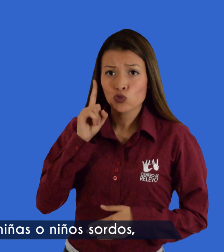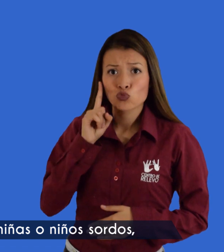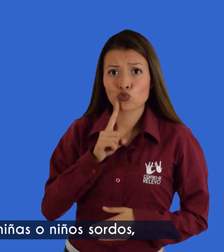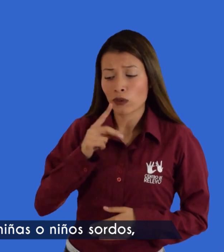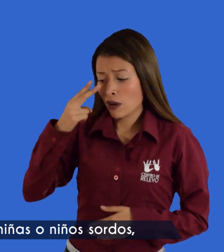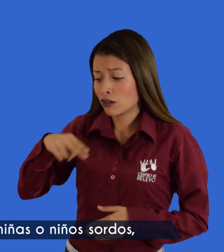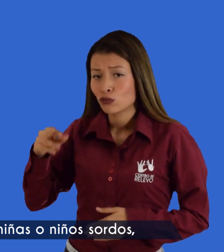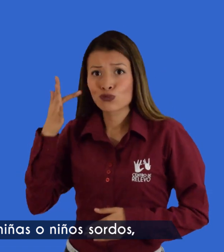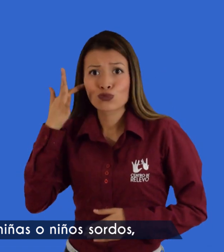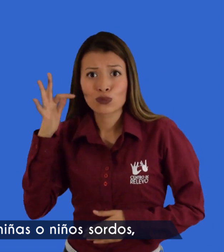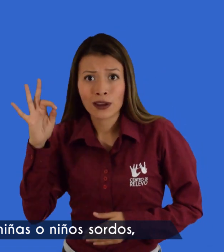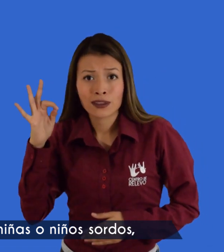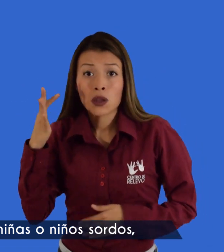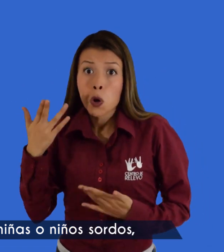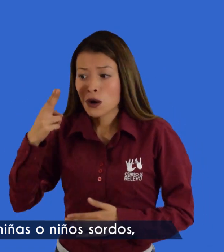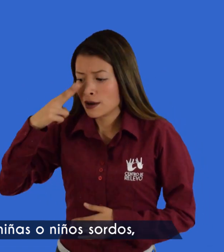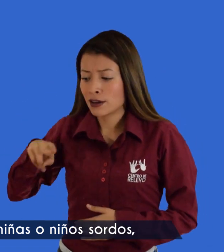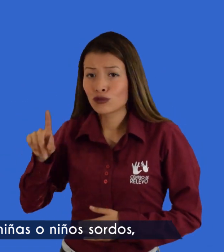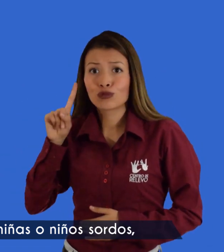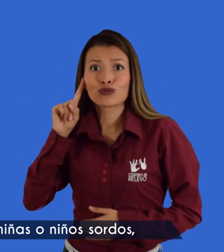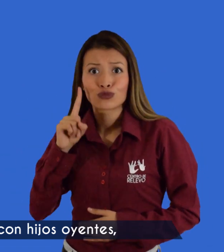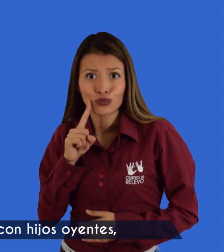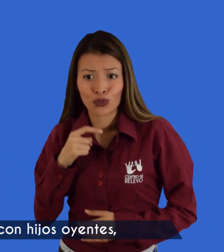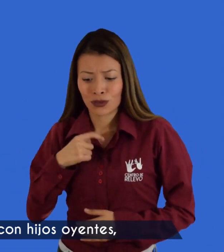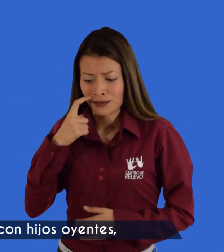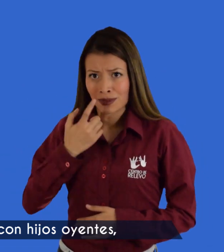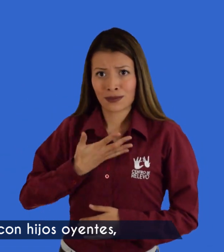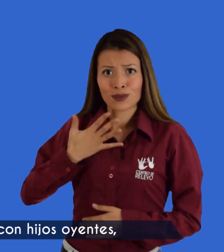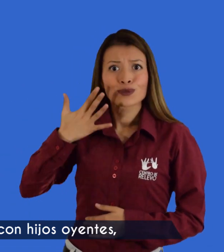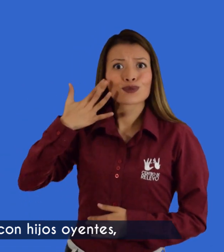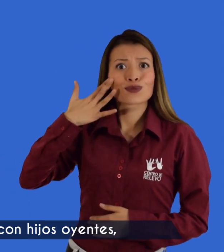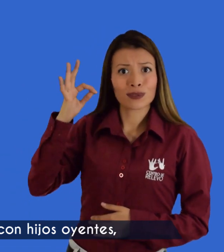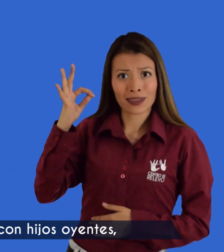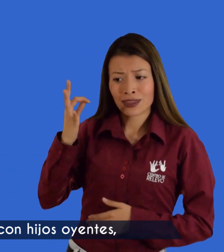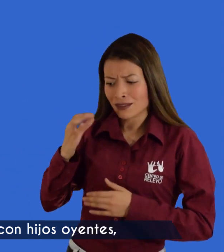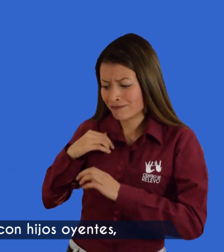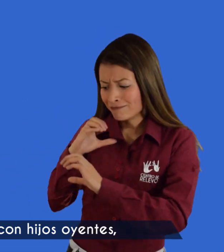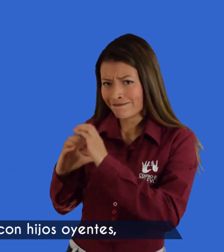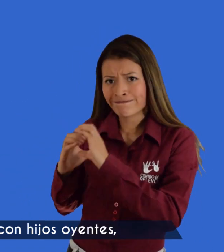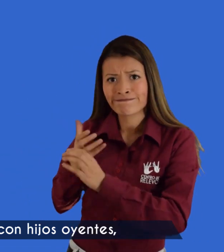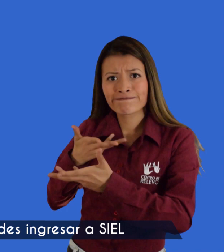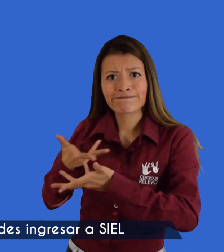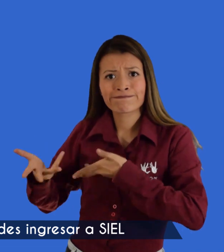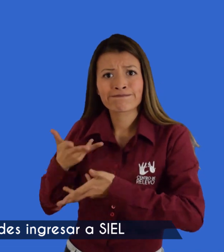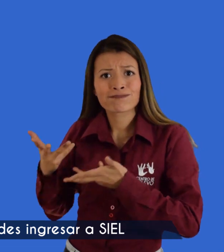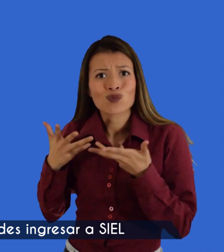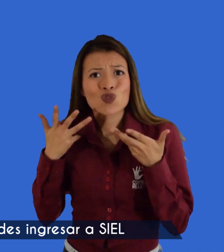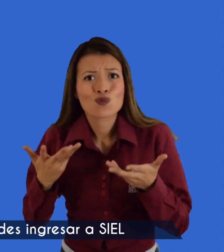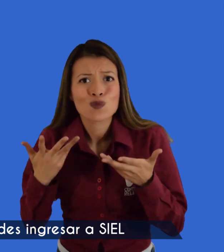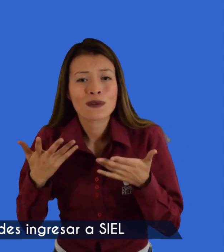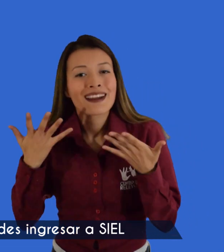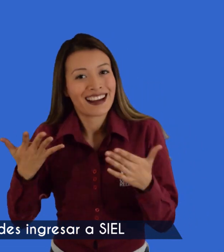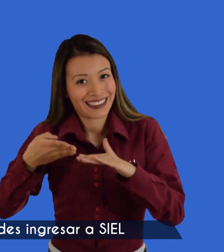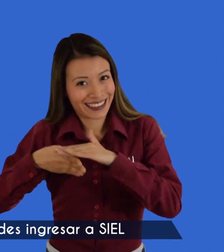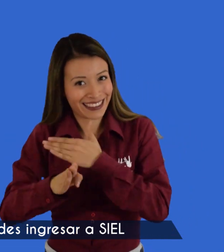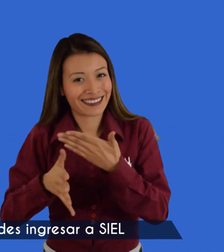niñas o niños sordos o padres sordos con hijos oyentes, recuerda que puedes ingresar a CIEL